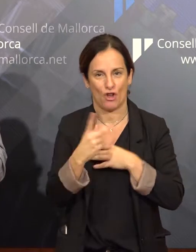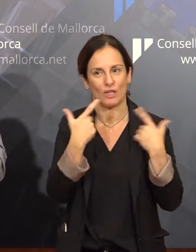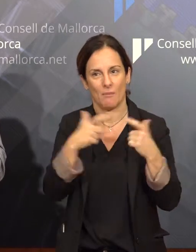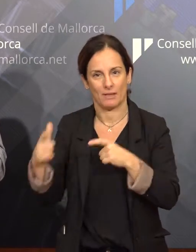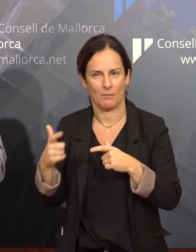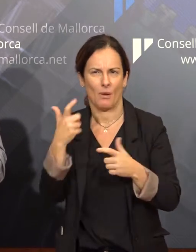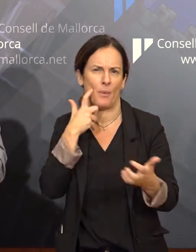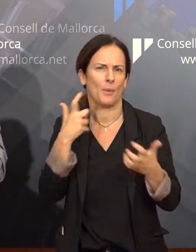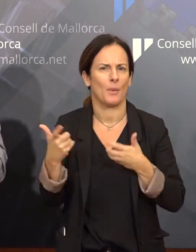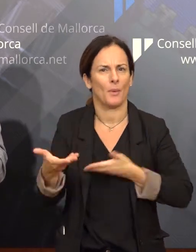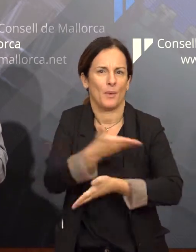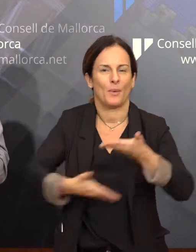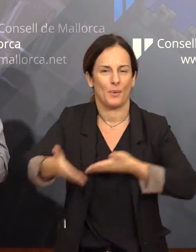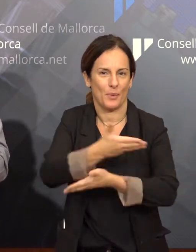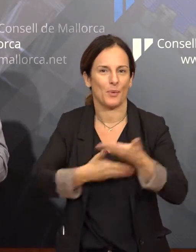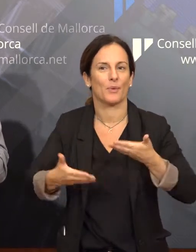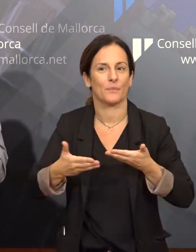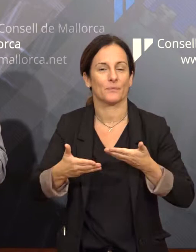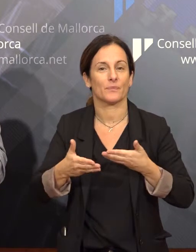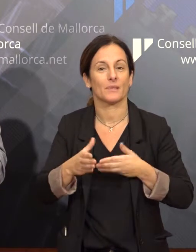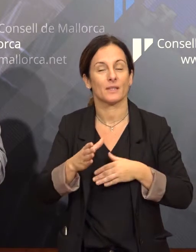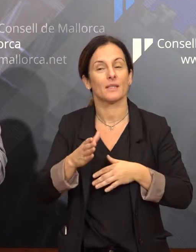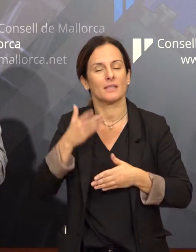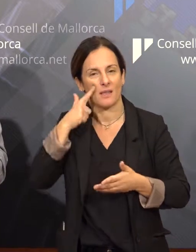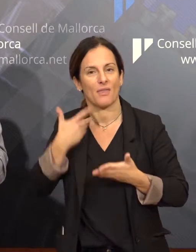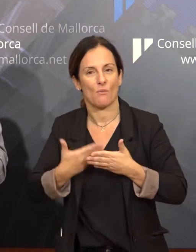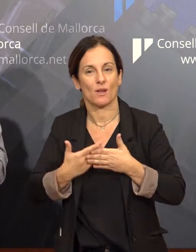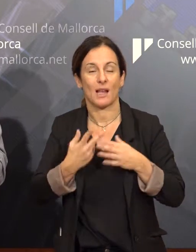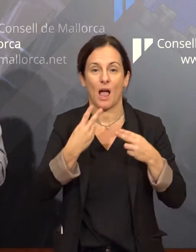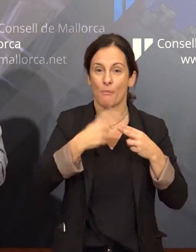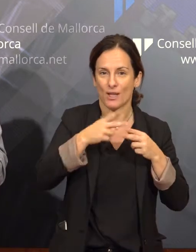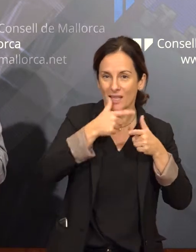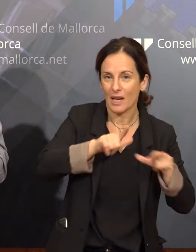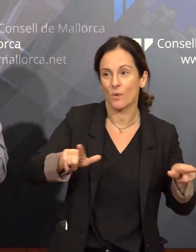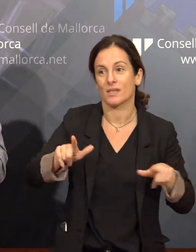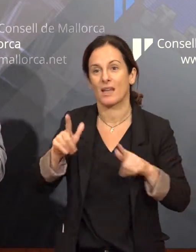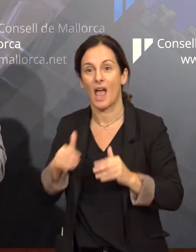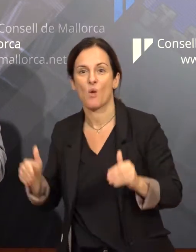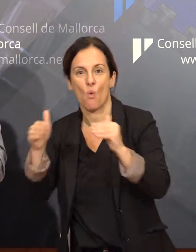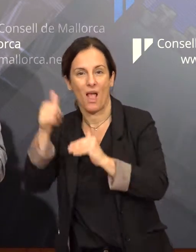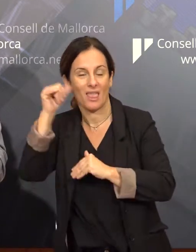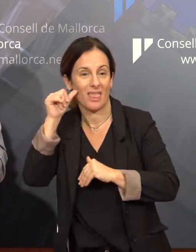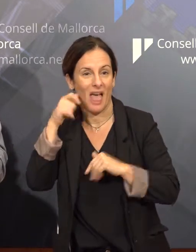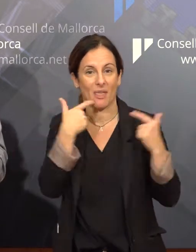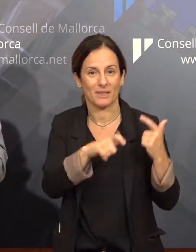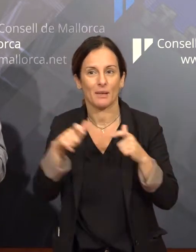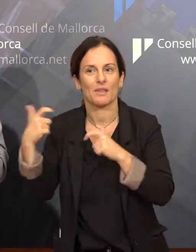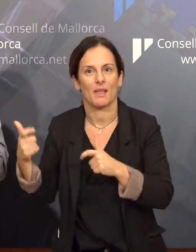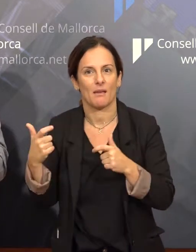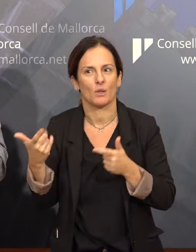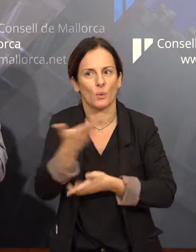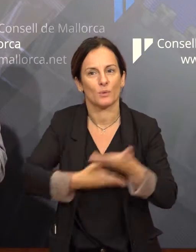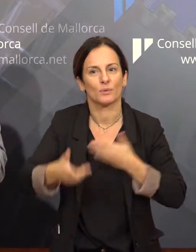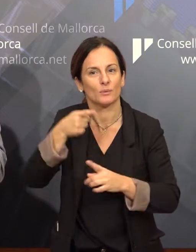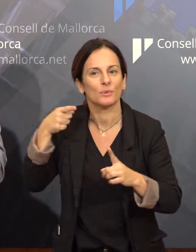demostra la utilitat d'aquestes àrees i dins del Consell de Mallorca impulsant mesures que són